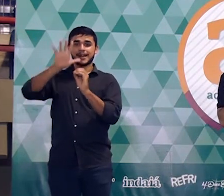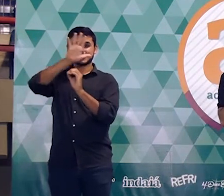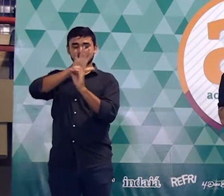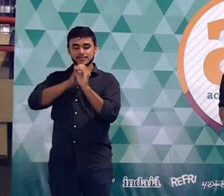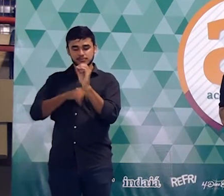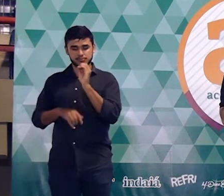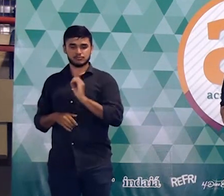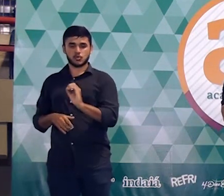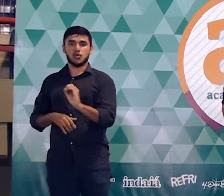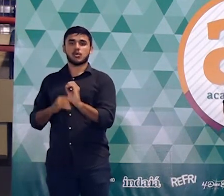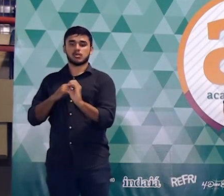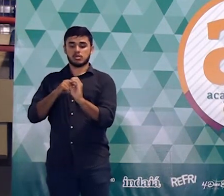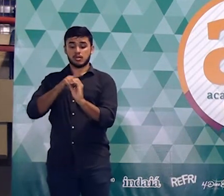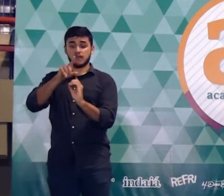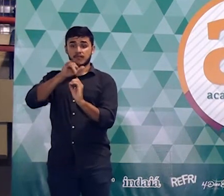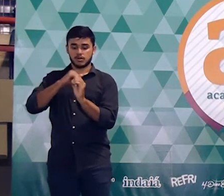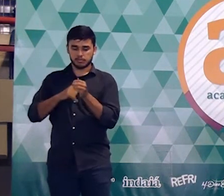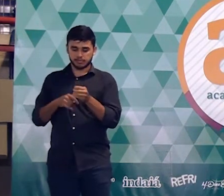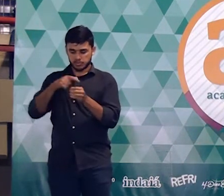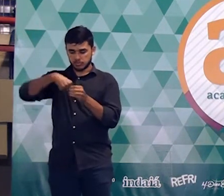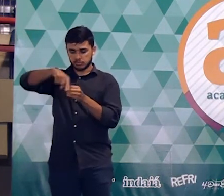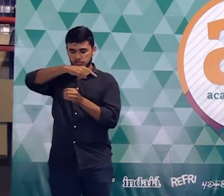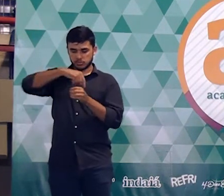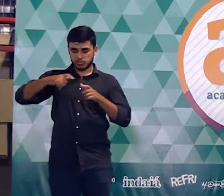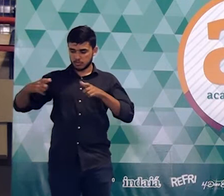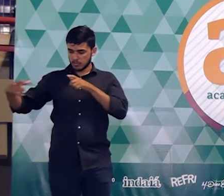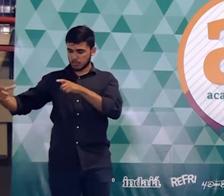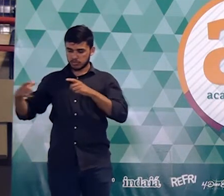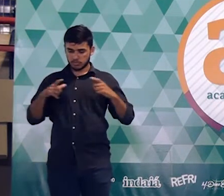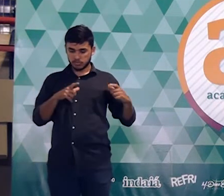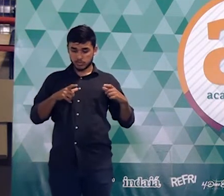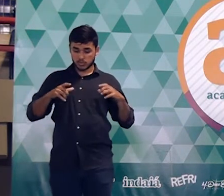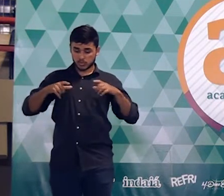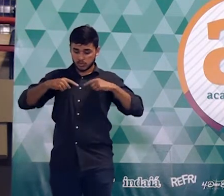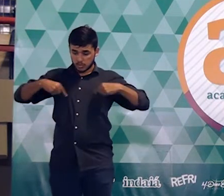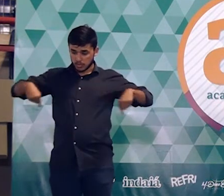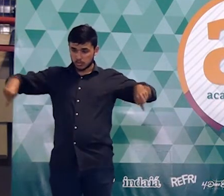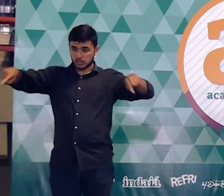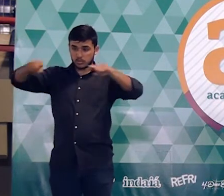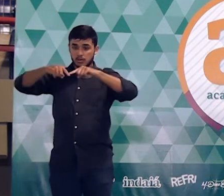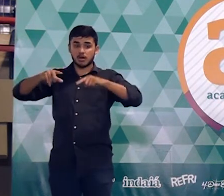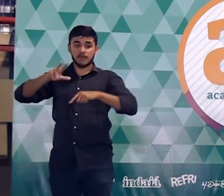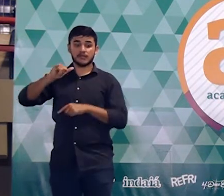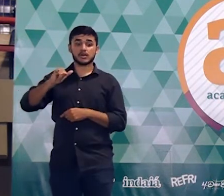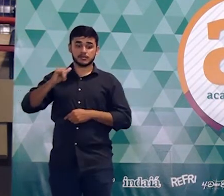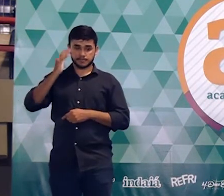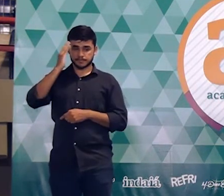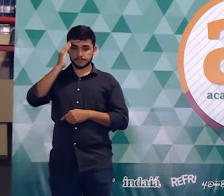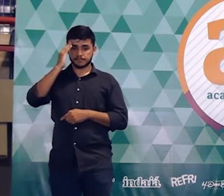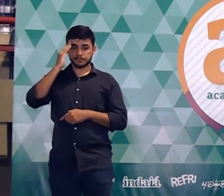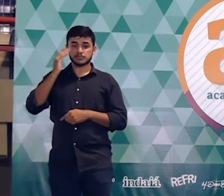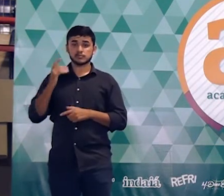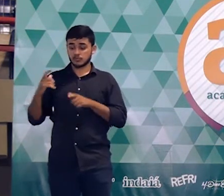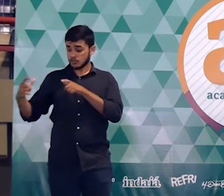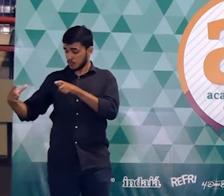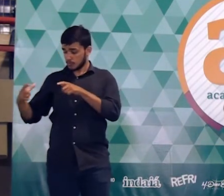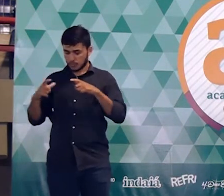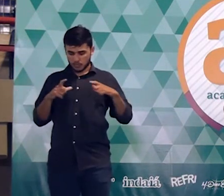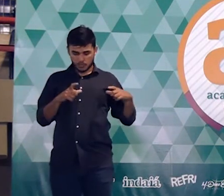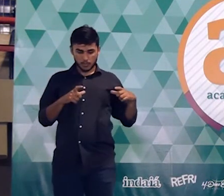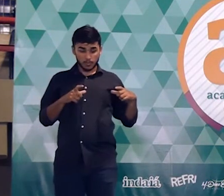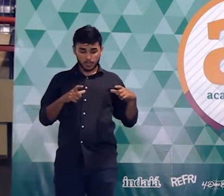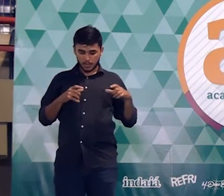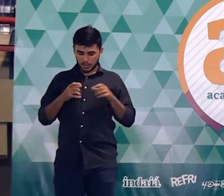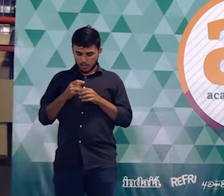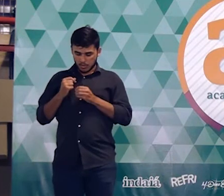as duas antenas anteriores conseguia captar e mais alguma coisa você está vendo que tem um ganho na área né ele está trocando duas antenas